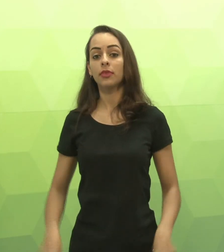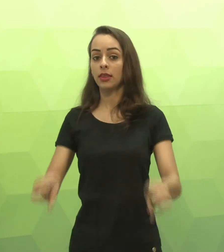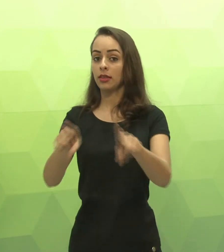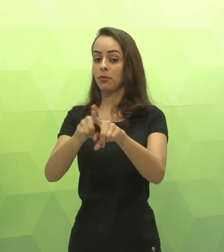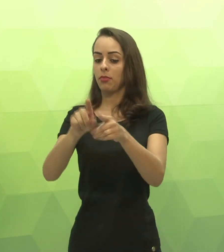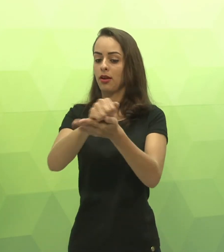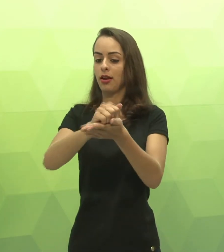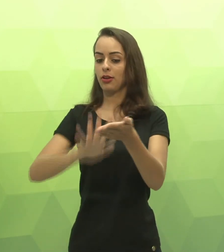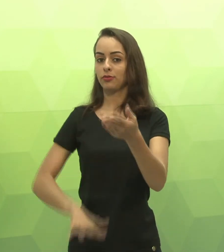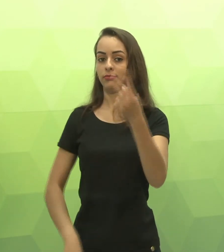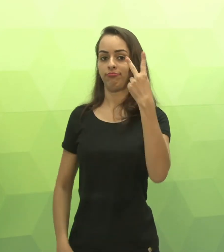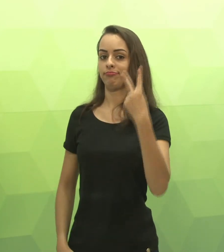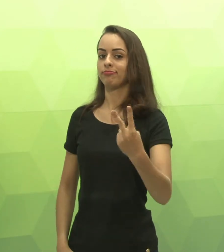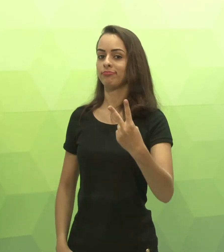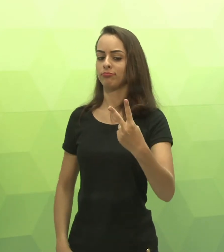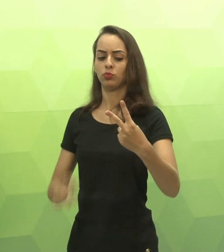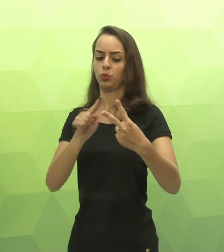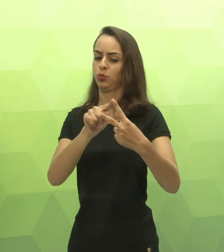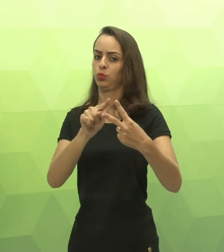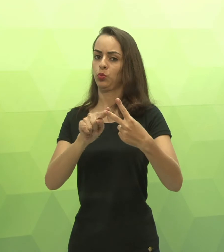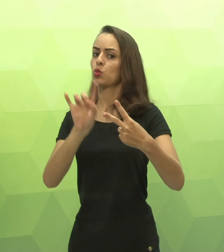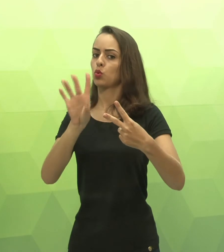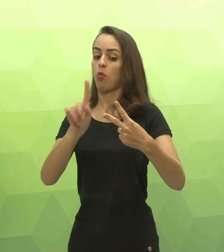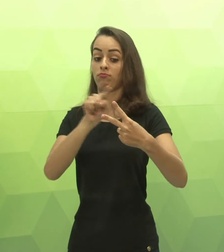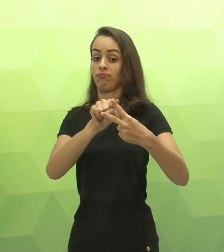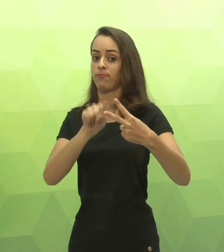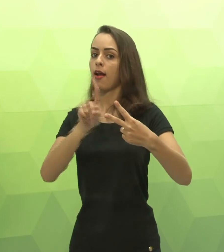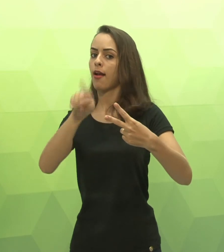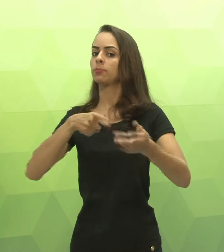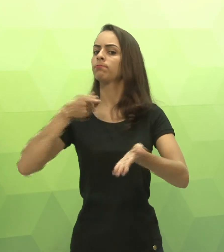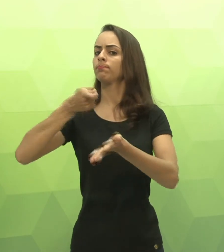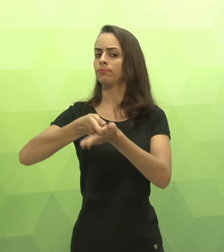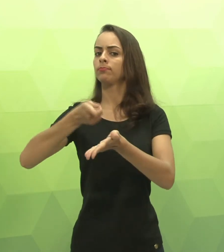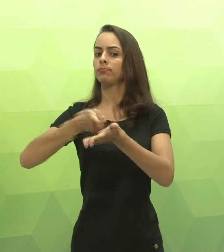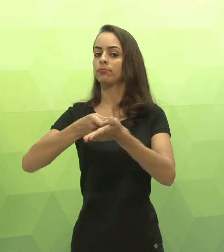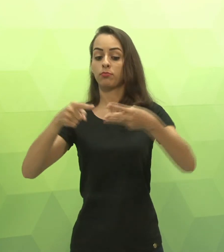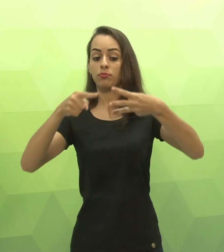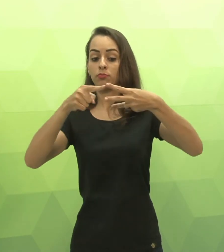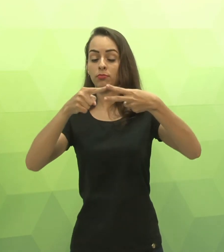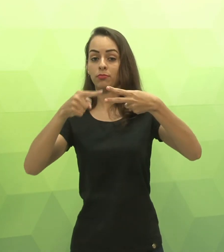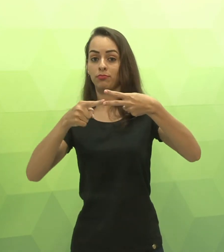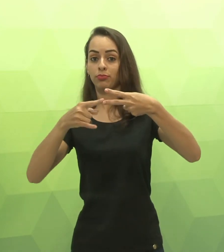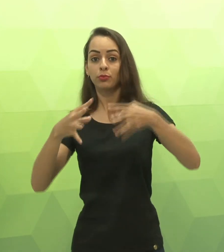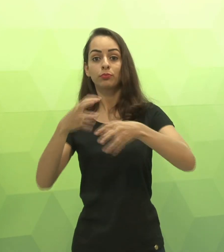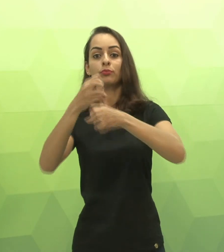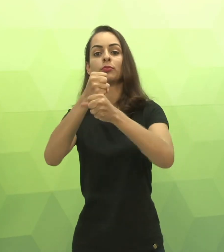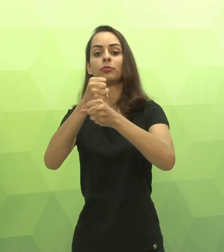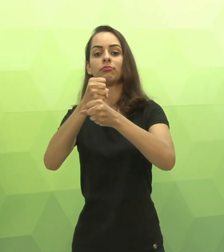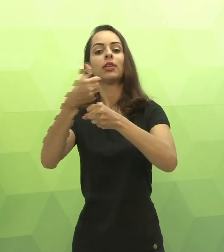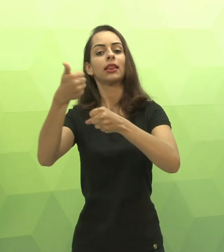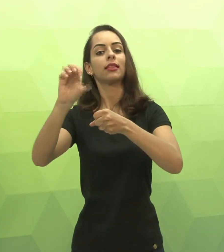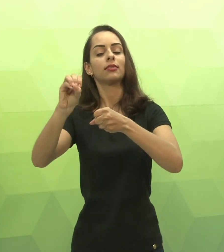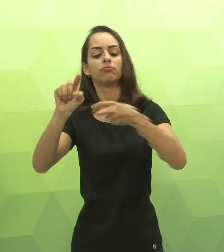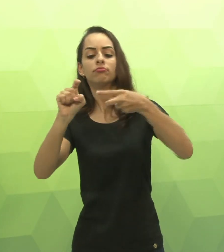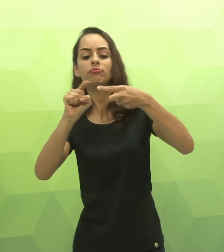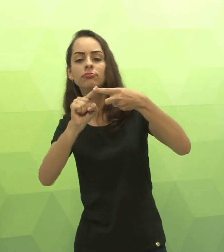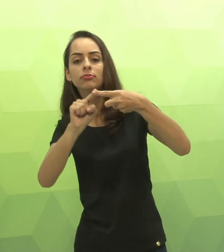participação no fórum. Temos também atividades. Serão duas atividades apenas. E essas atividades são obrigatórias,